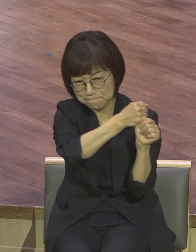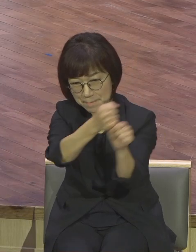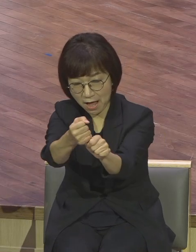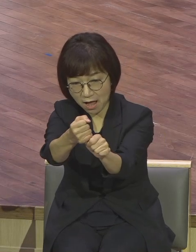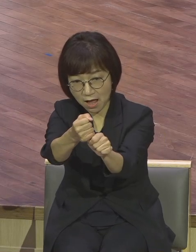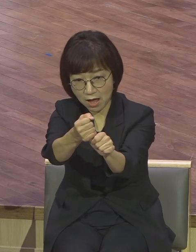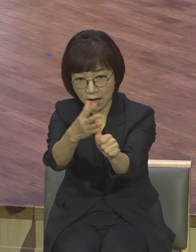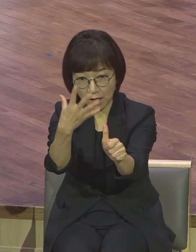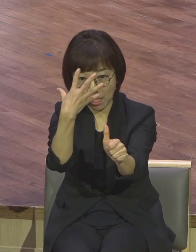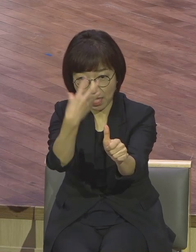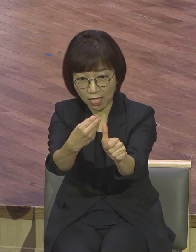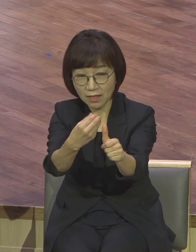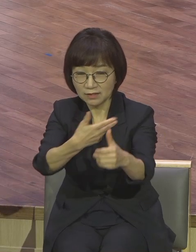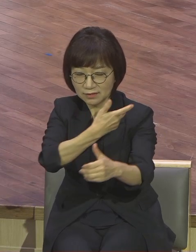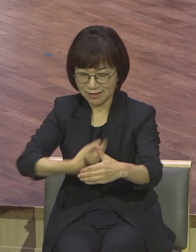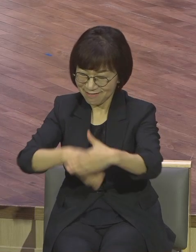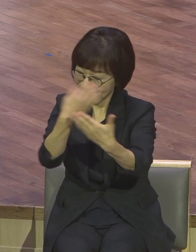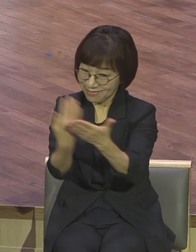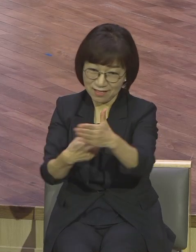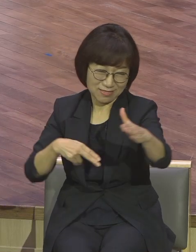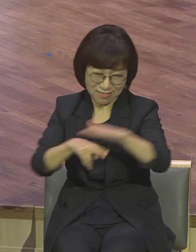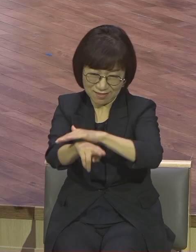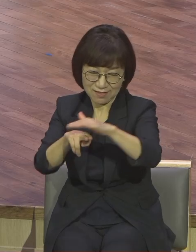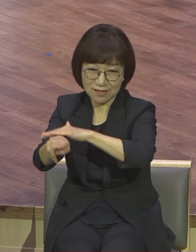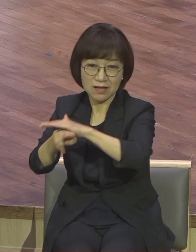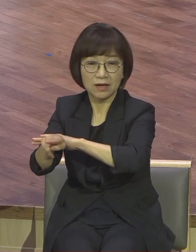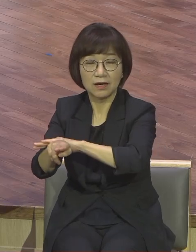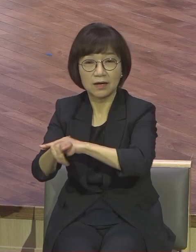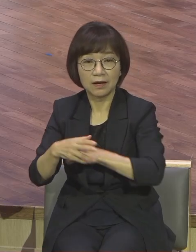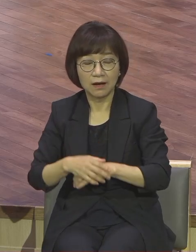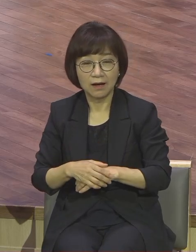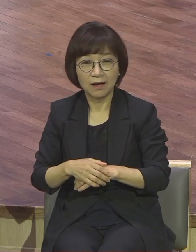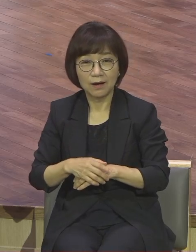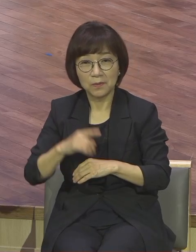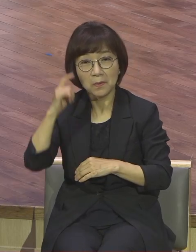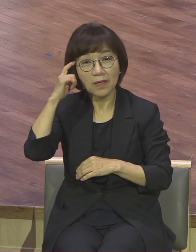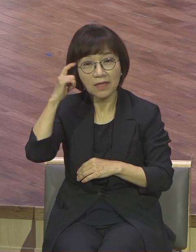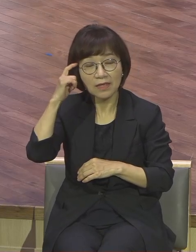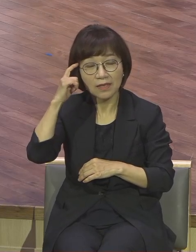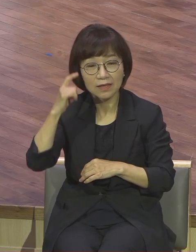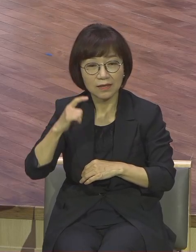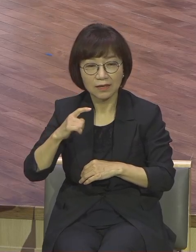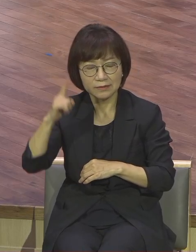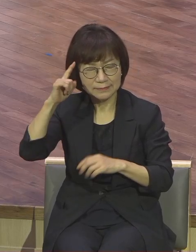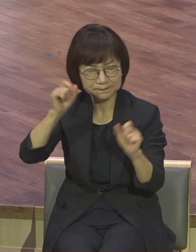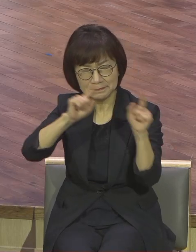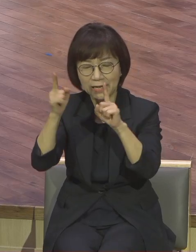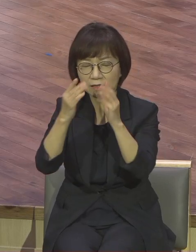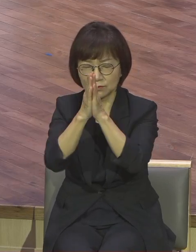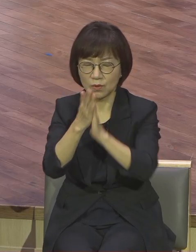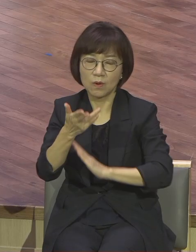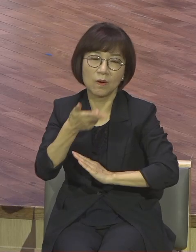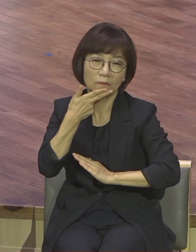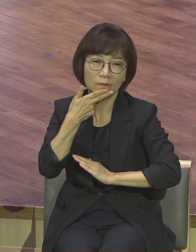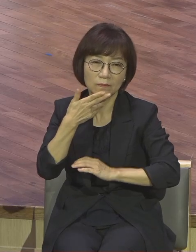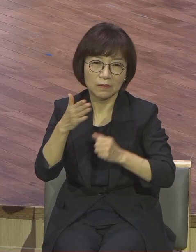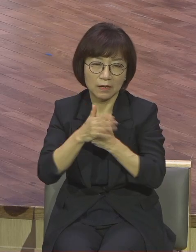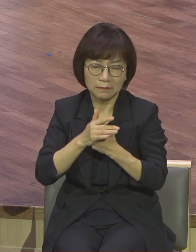마음은 원인데 왜 안됐습니까 깨어 기도하지 못했기 때문에 결국은